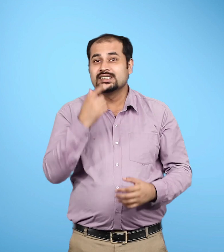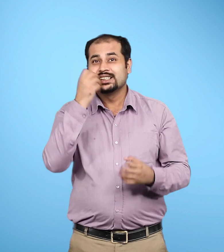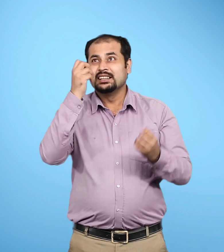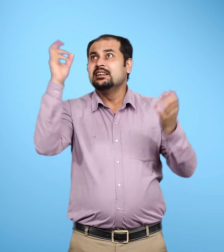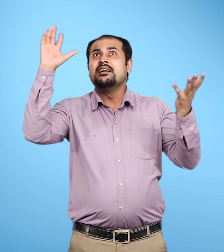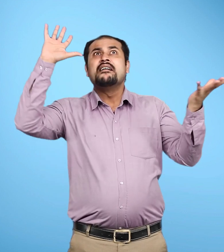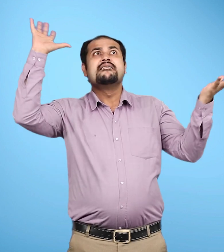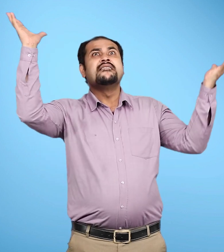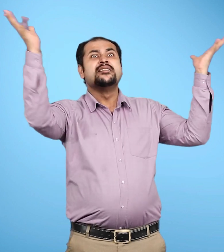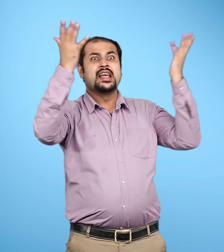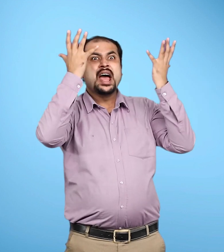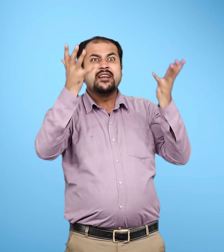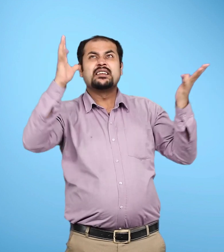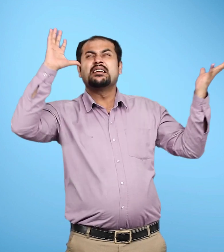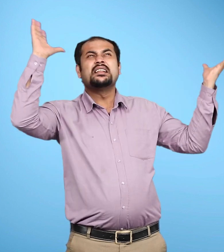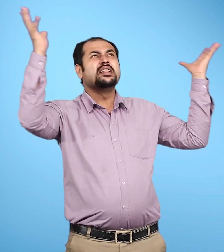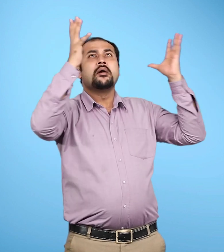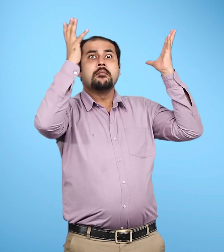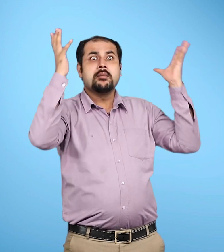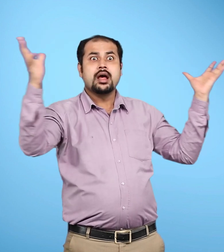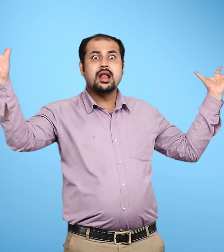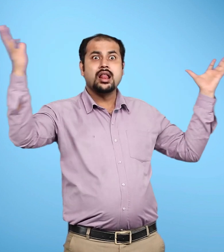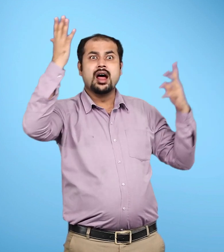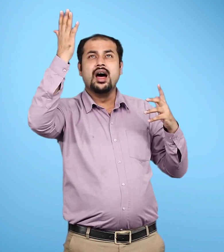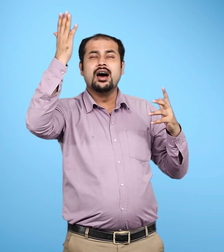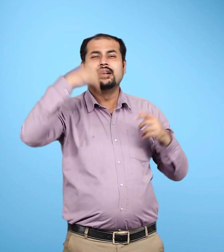ब्रम्हंड की विशालता की कल्पना करना अत्यधिक कठिन है